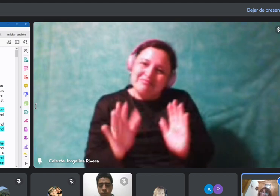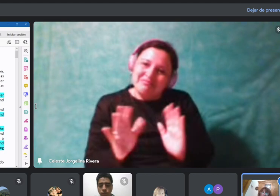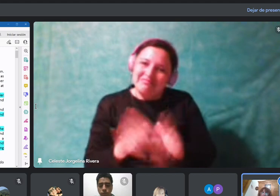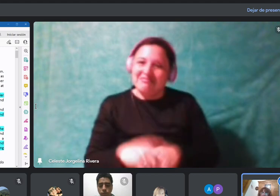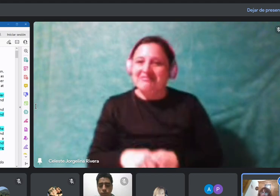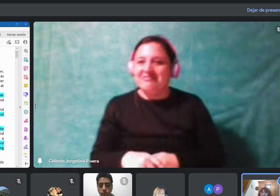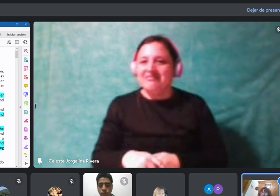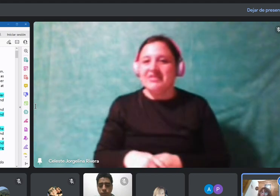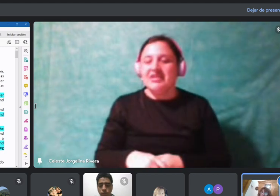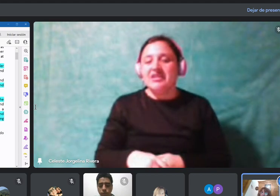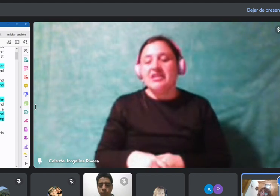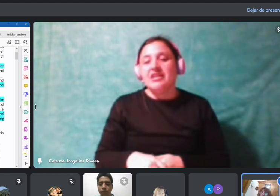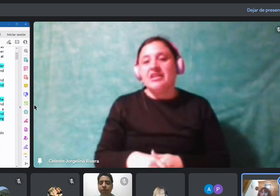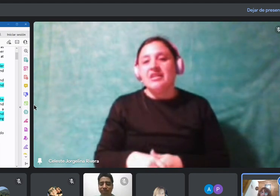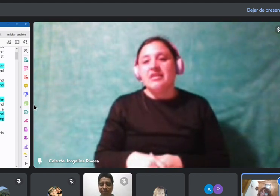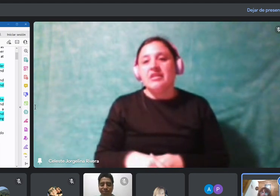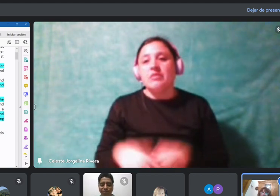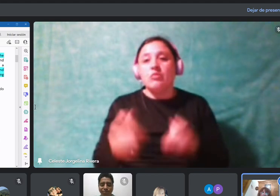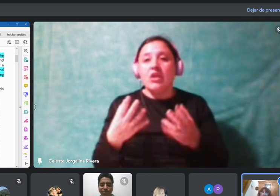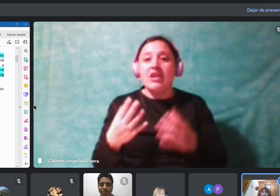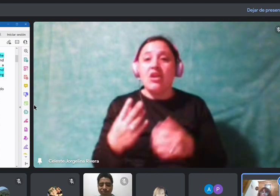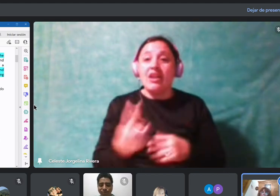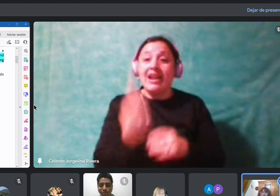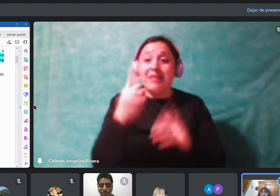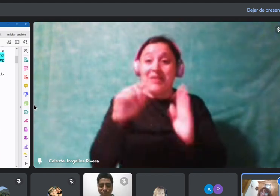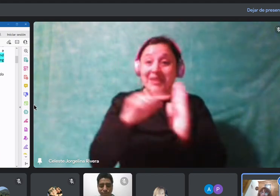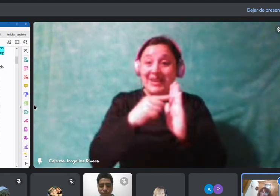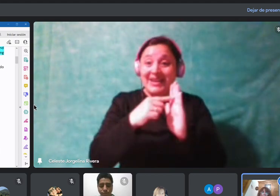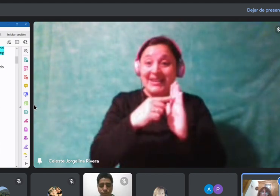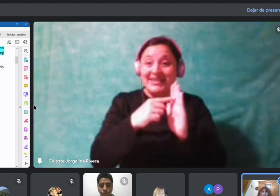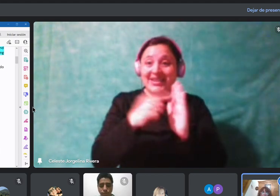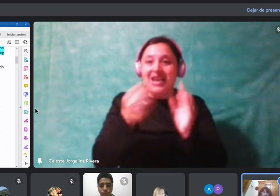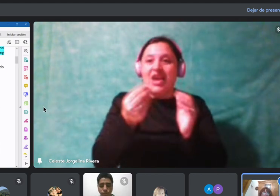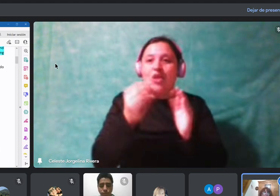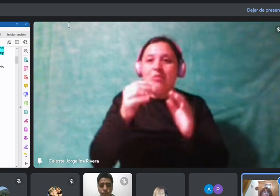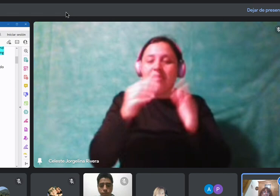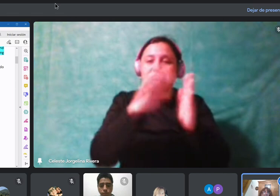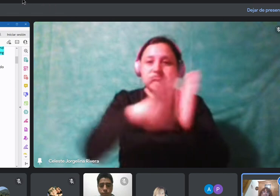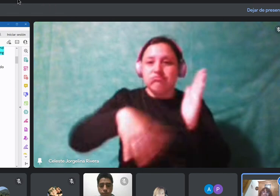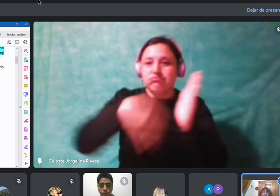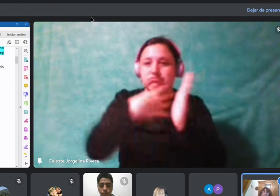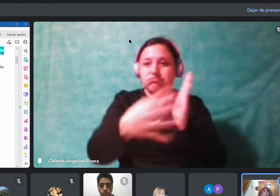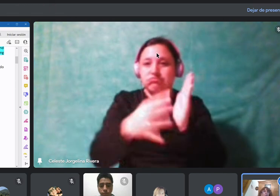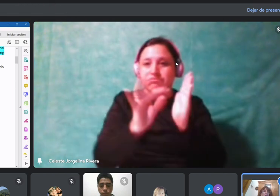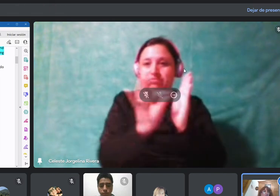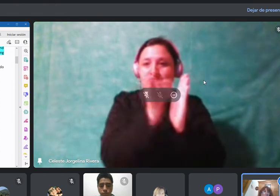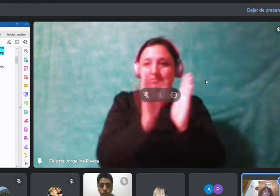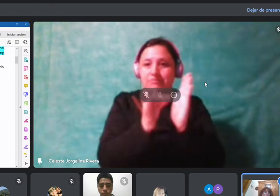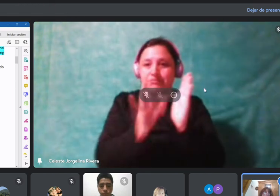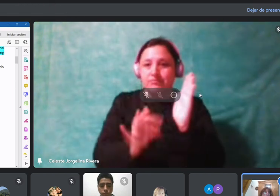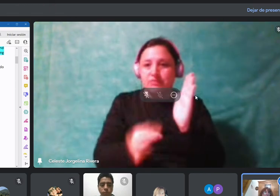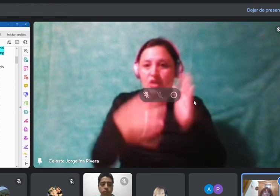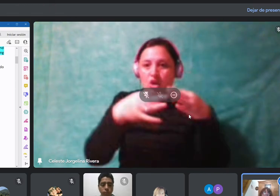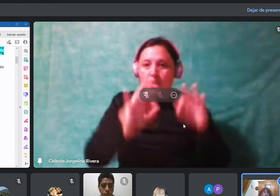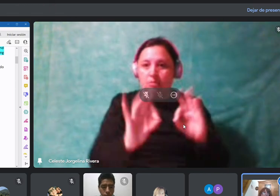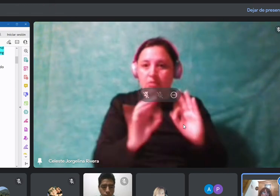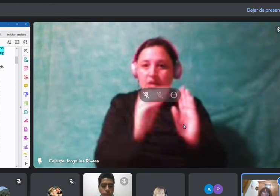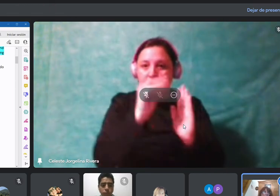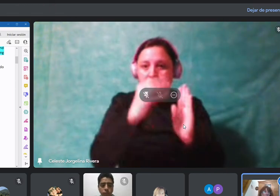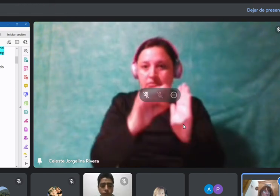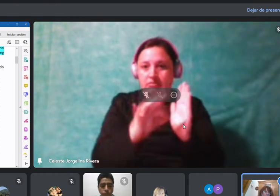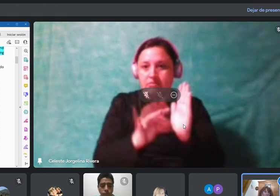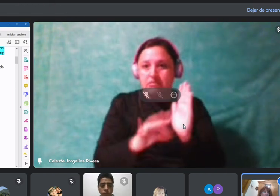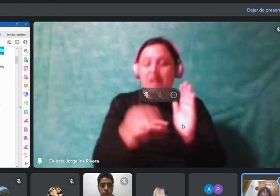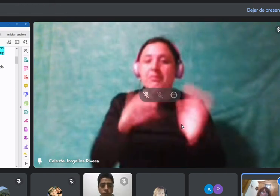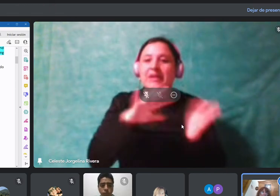entonces, la primera actividad era completar este cuadro. O sea, este ya va a ser el modelo. Vamos a seguir haciendo.